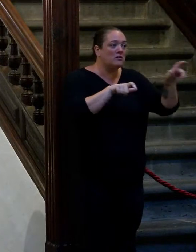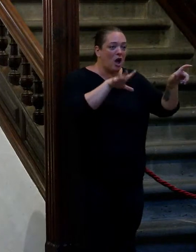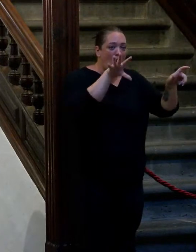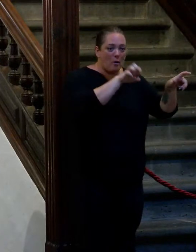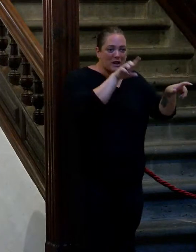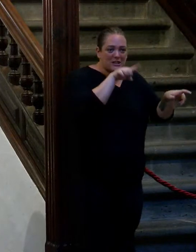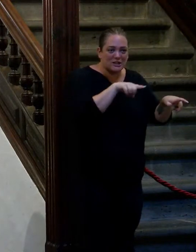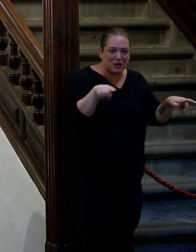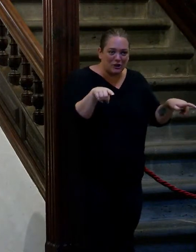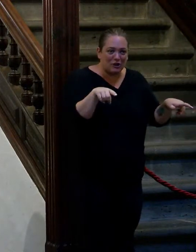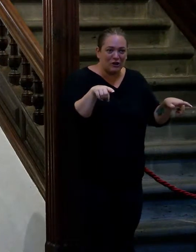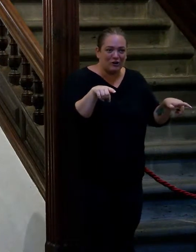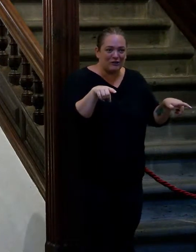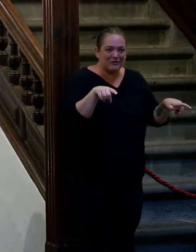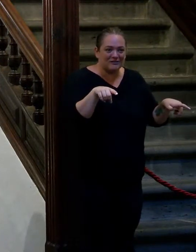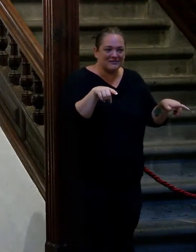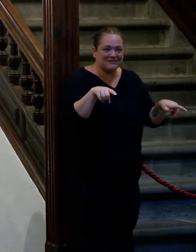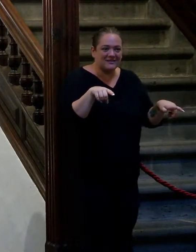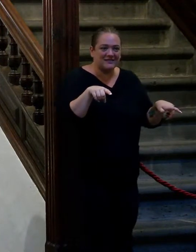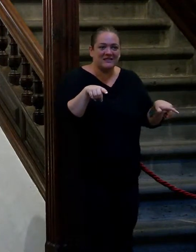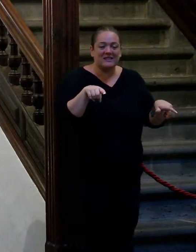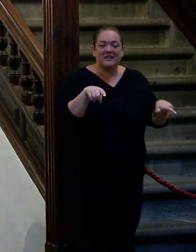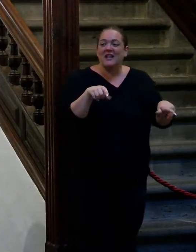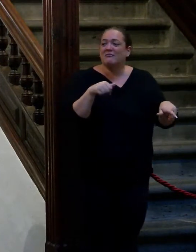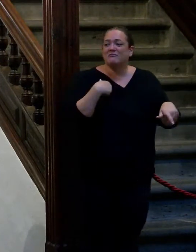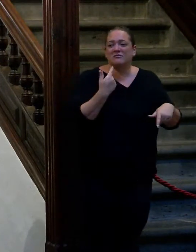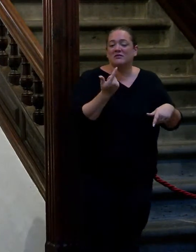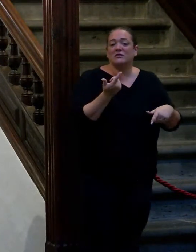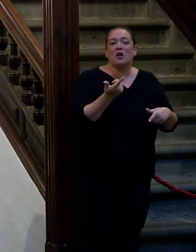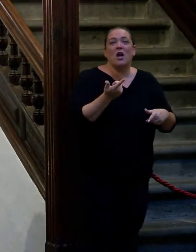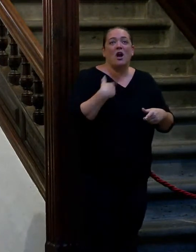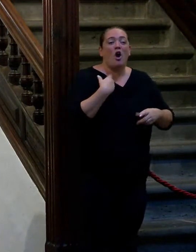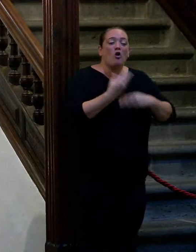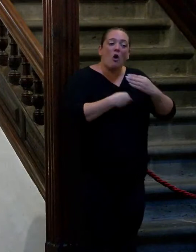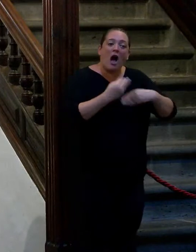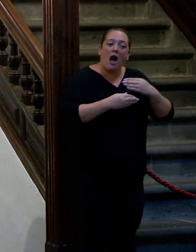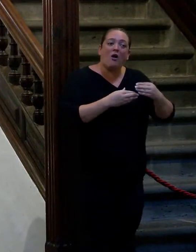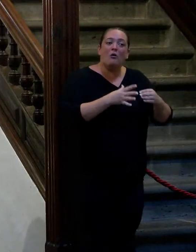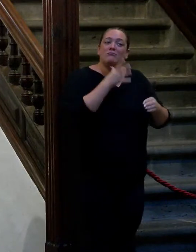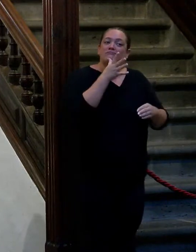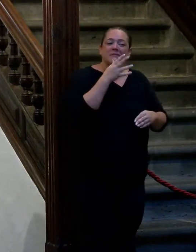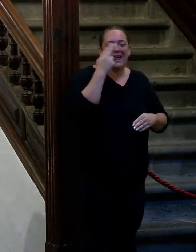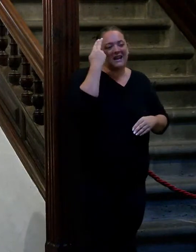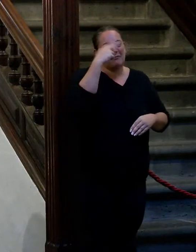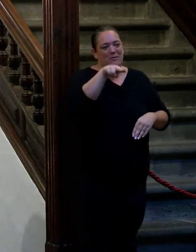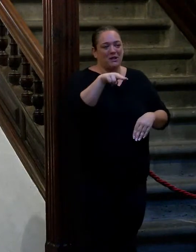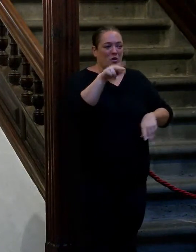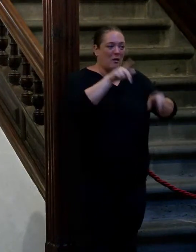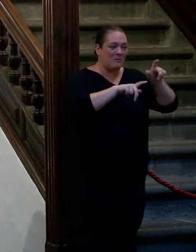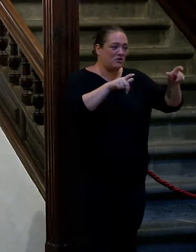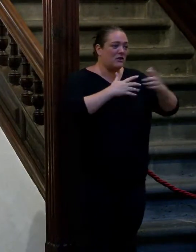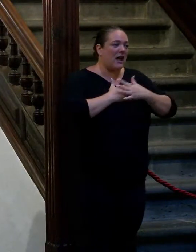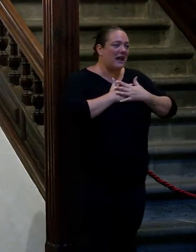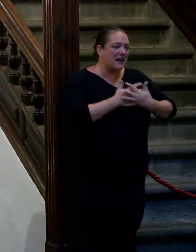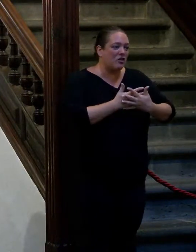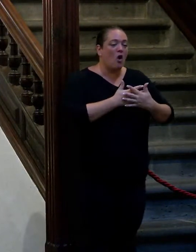leerlo ¿a que sí? no salpicaría de verdad lo hago por respeto a la gente que he querido que sigo queriendo yo